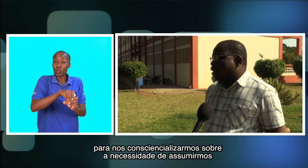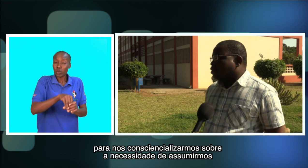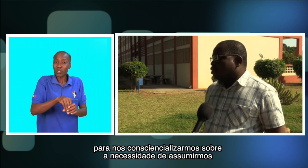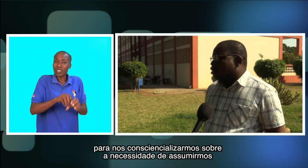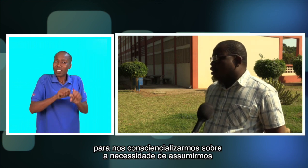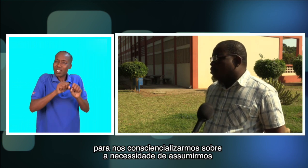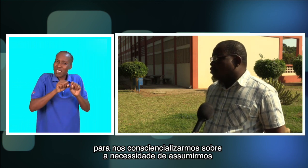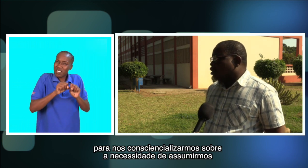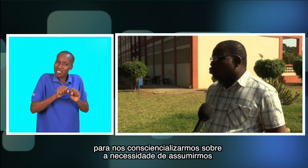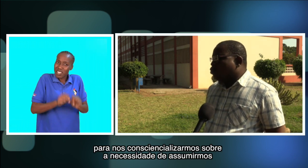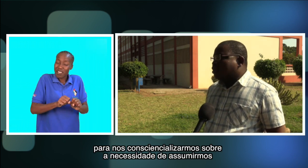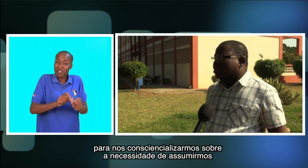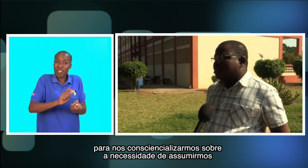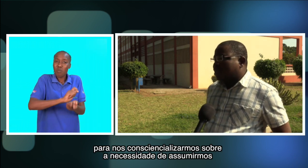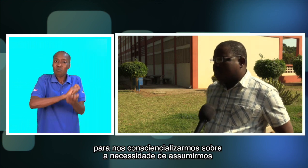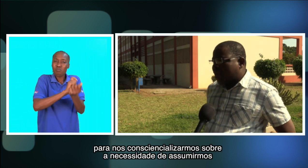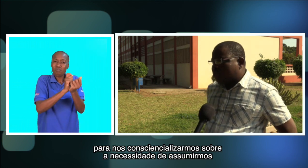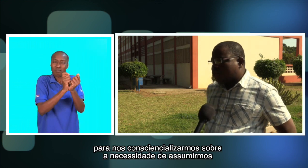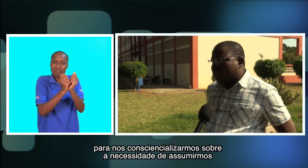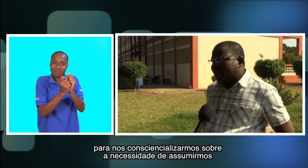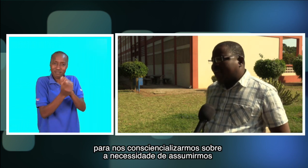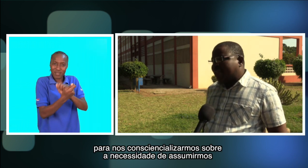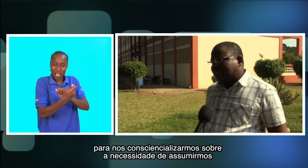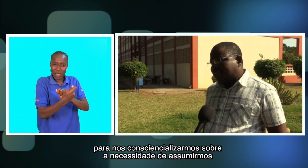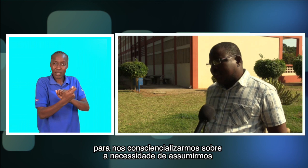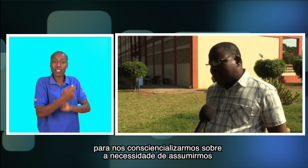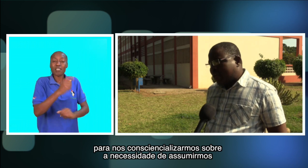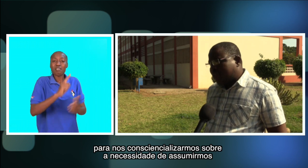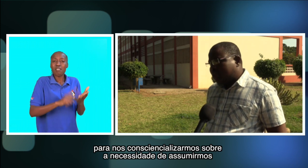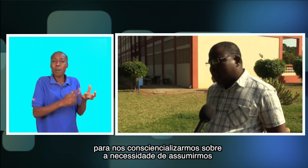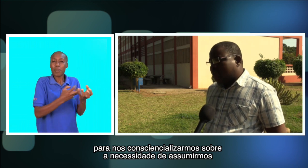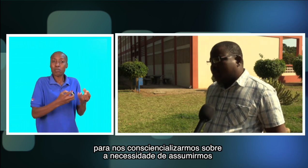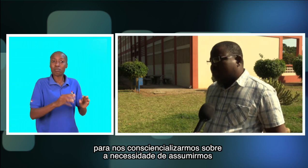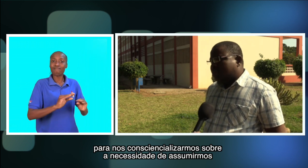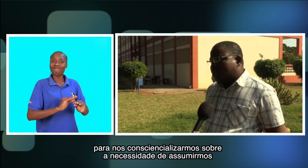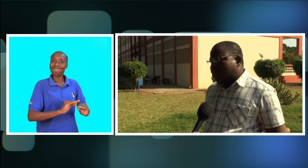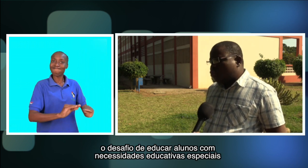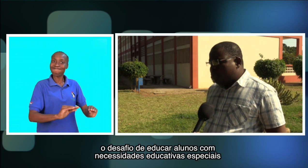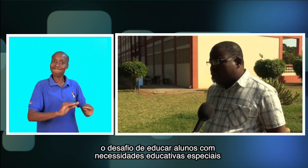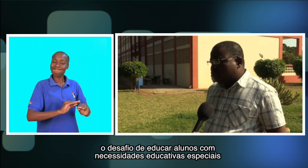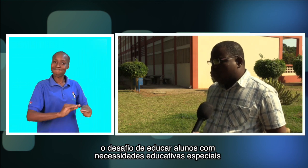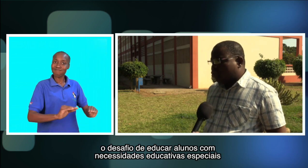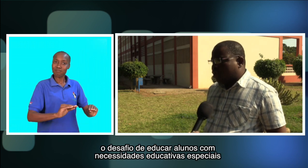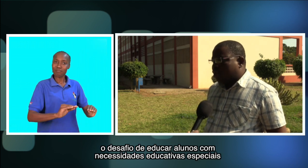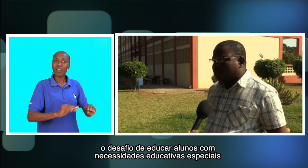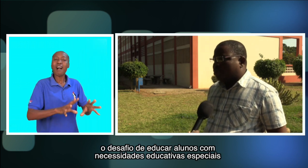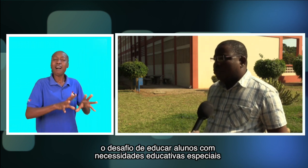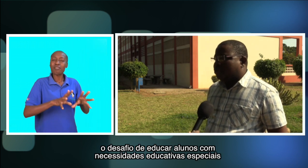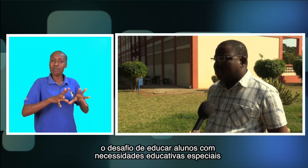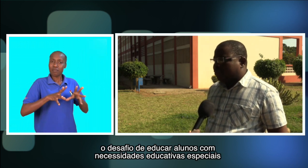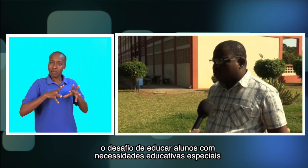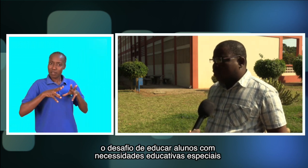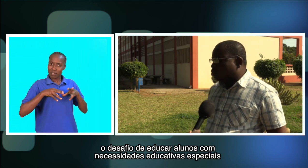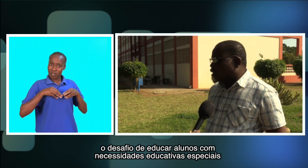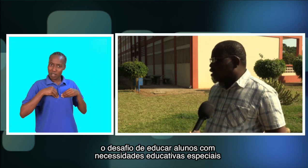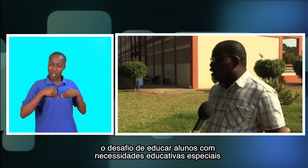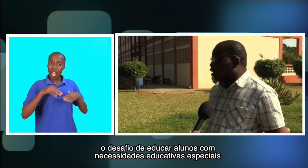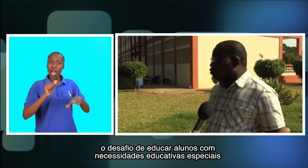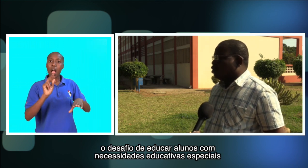para, portanto, consciencializarmos sobre a necessidade de assumirmos o desafio de educar os